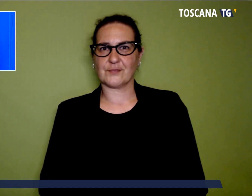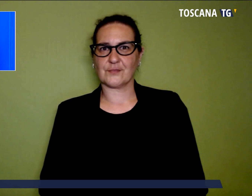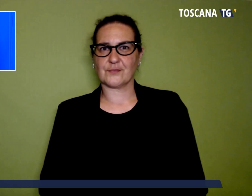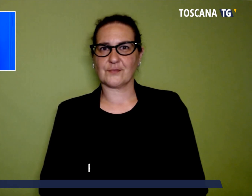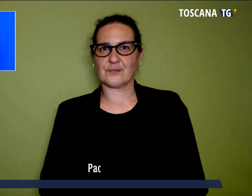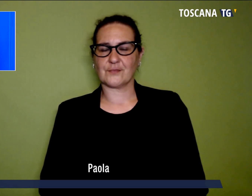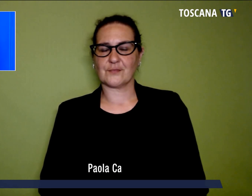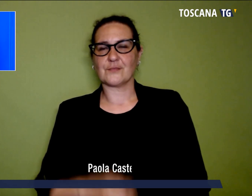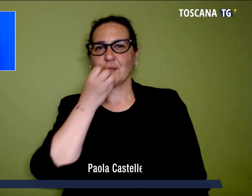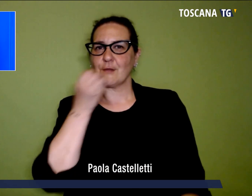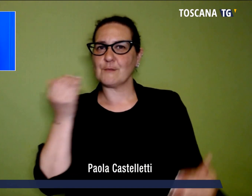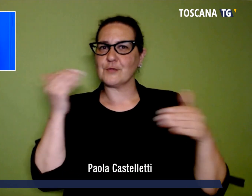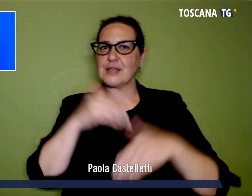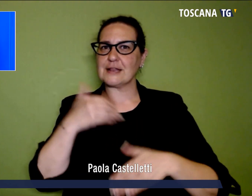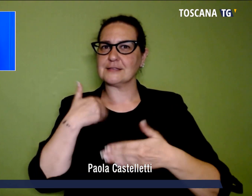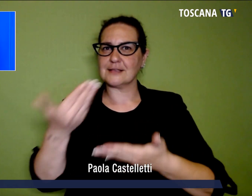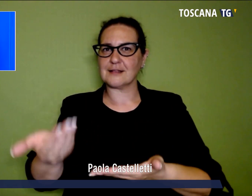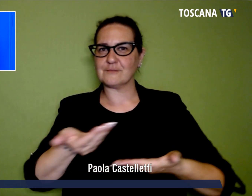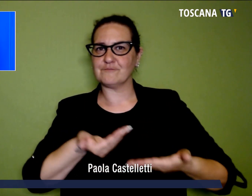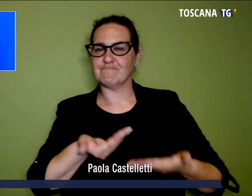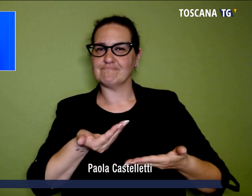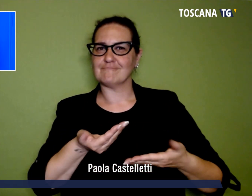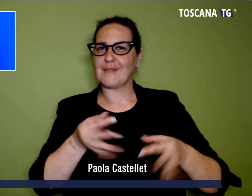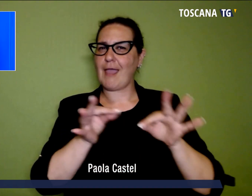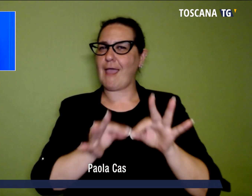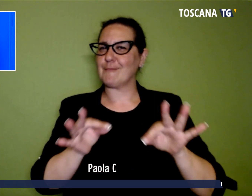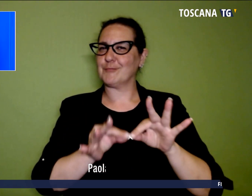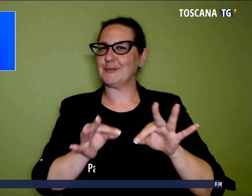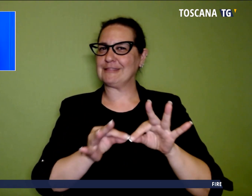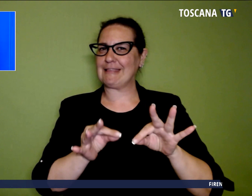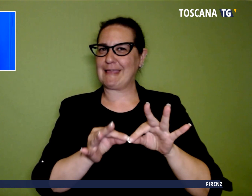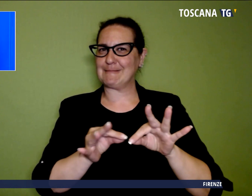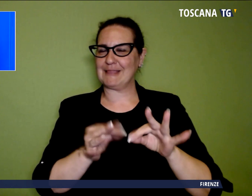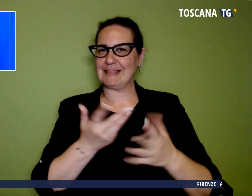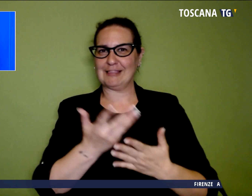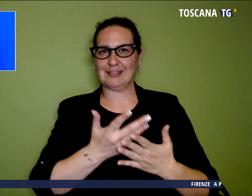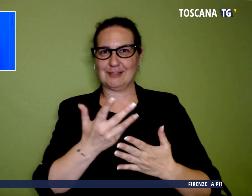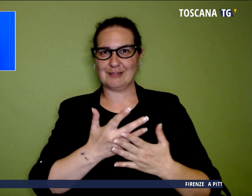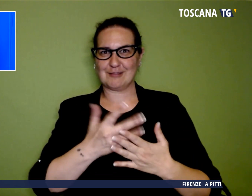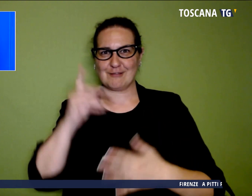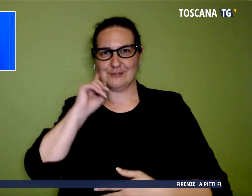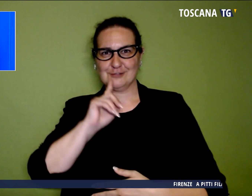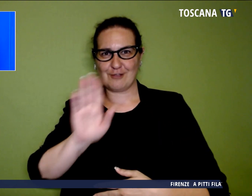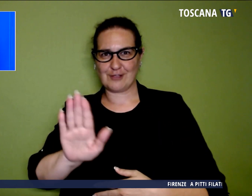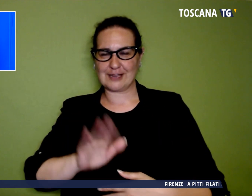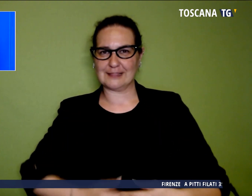Buonasera e benvenuti al nostro consueto appuntamento con il telegiornale Per i Sorti.